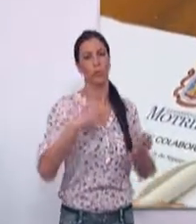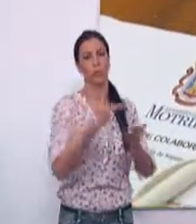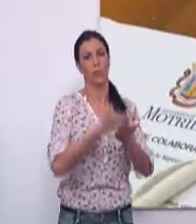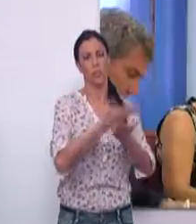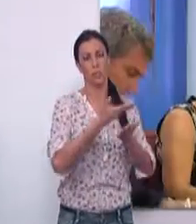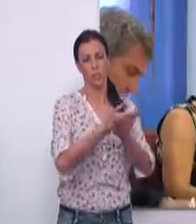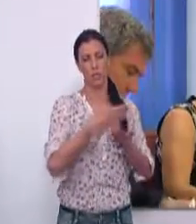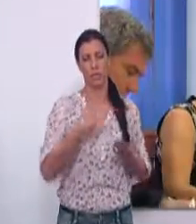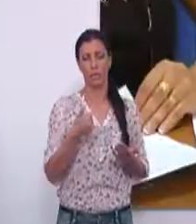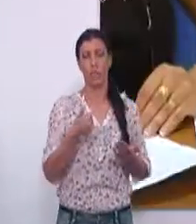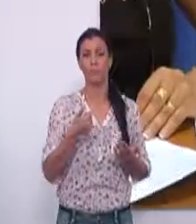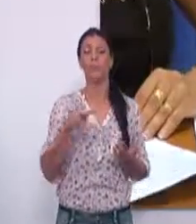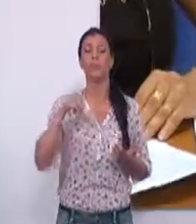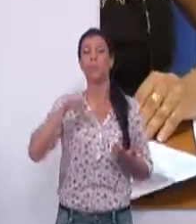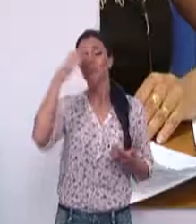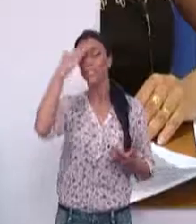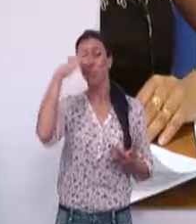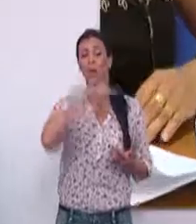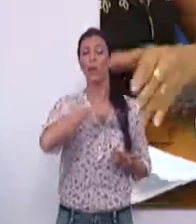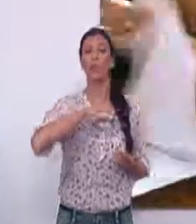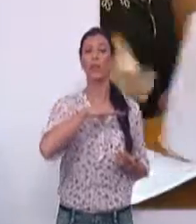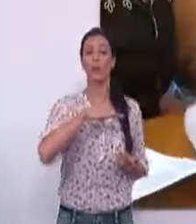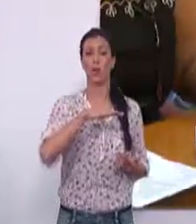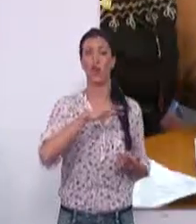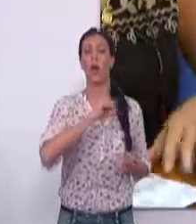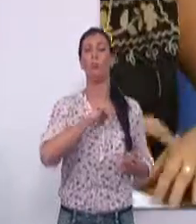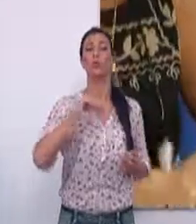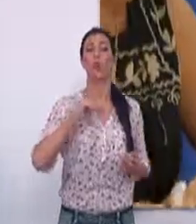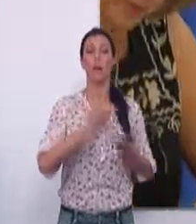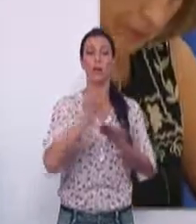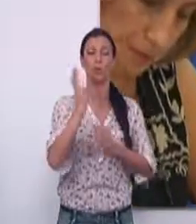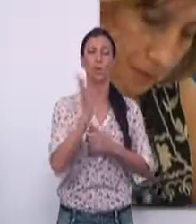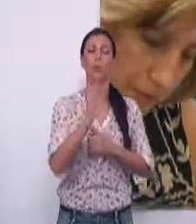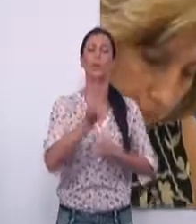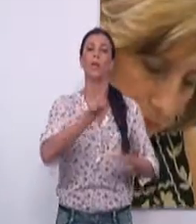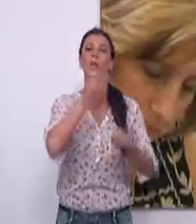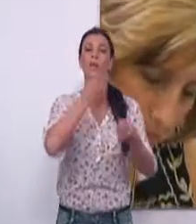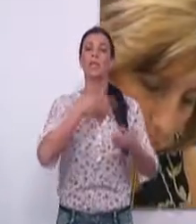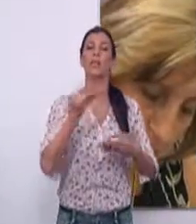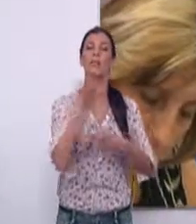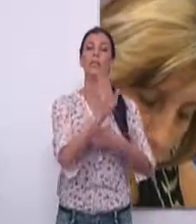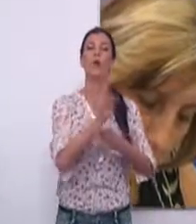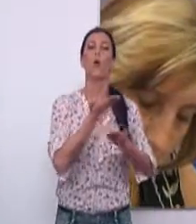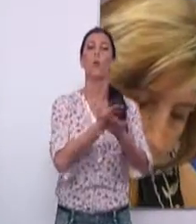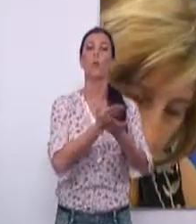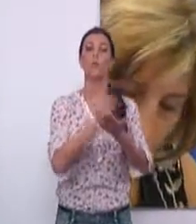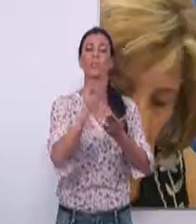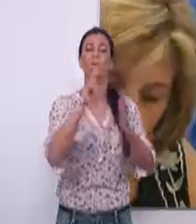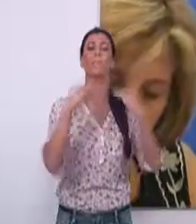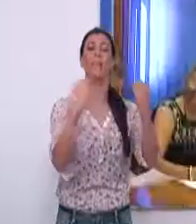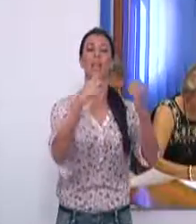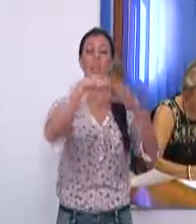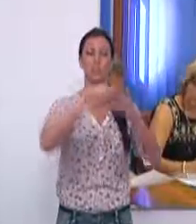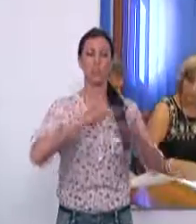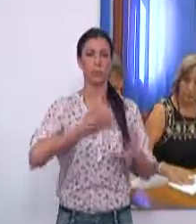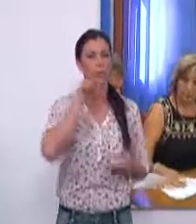creado precedentes. Para terminar, la titular de la entidad local autónoma de Carchuna-Calahonda ha anunciado que presentará una propuesta al Pleno